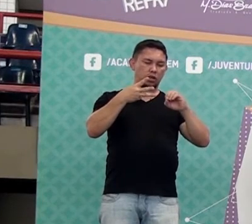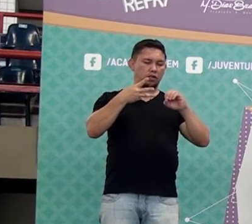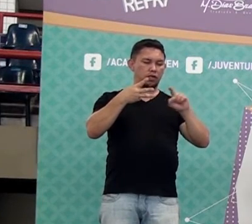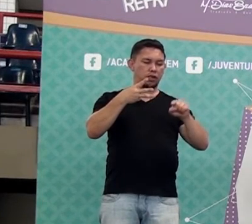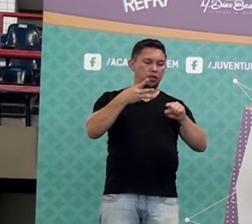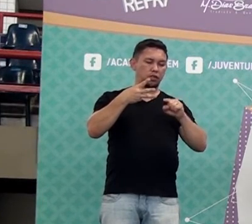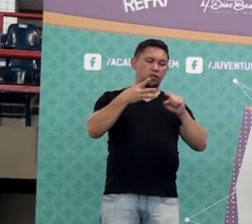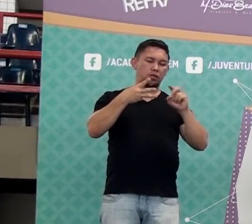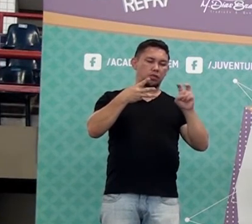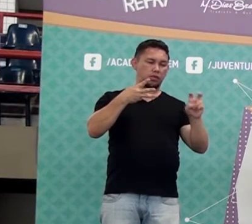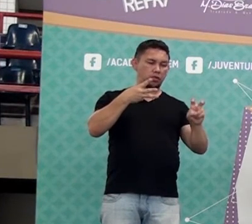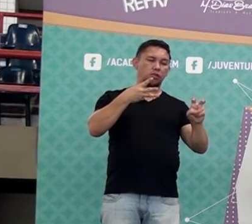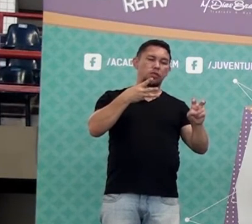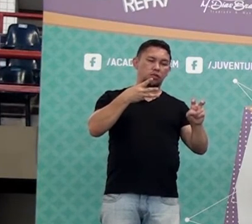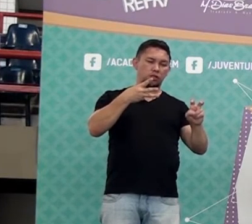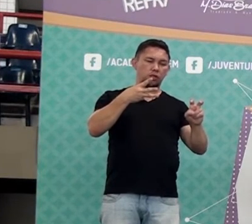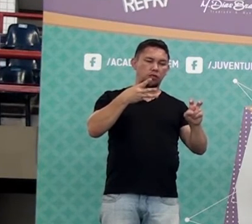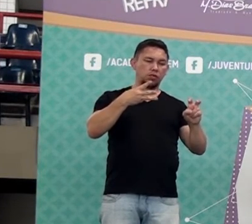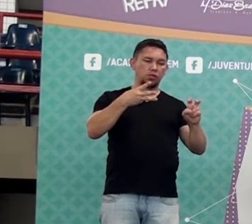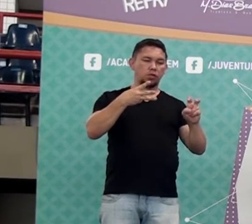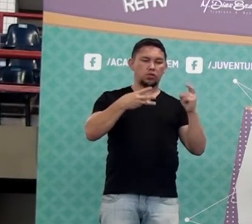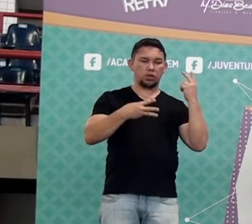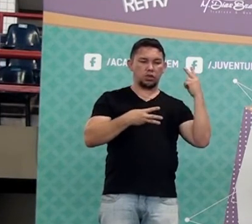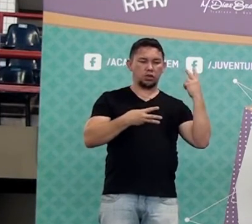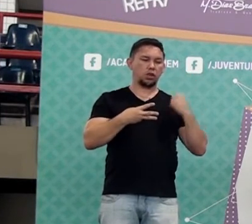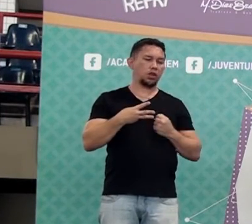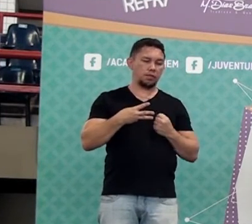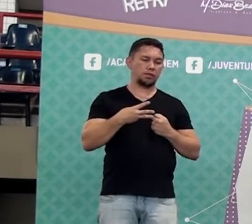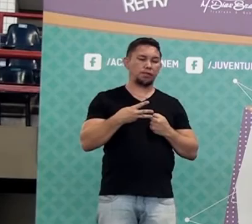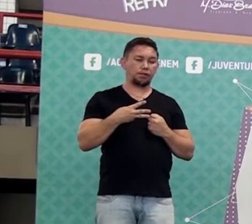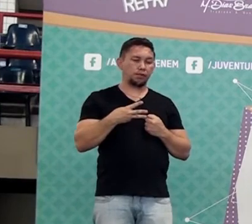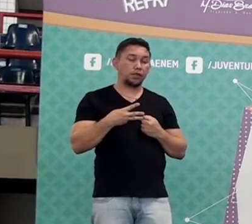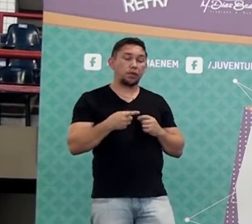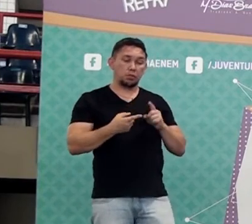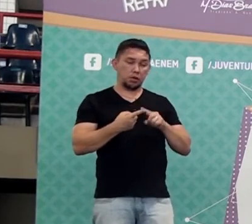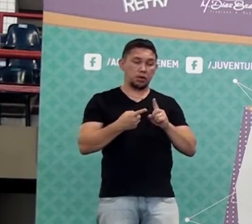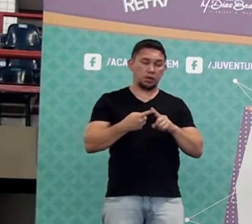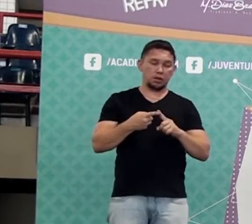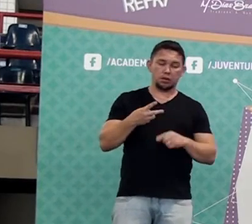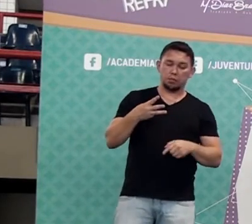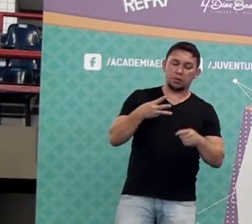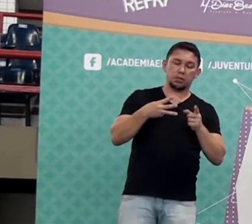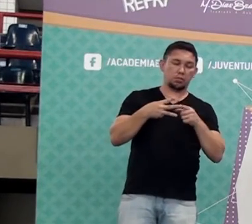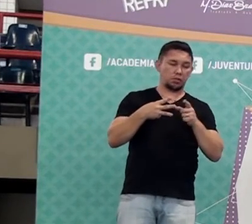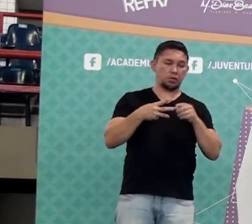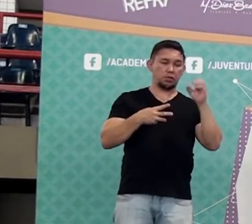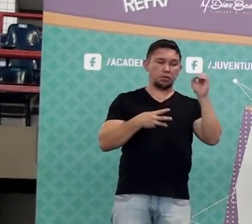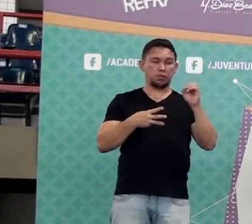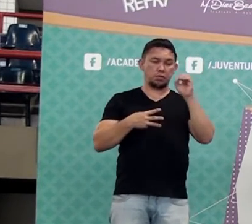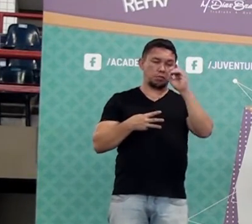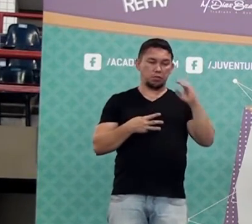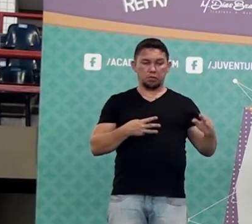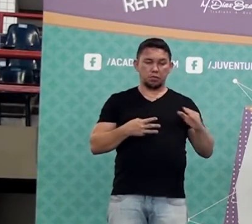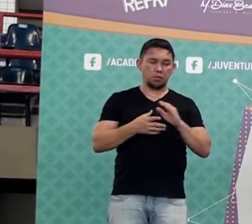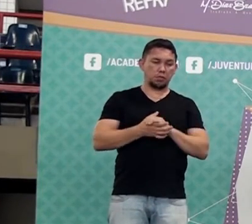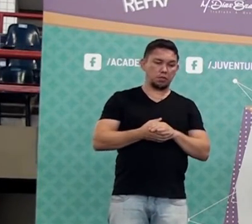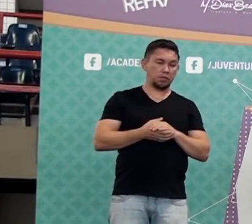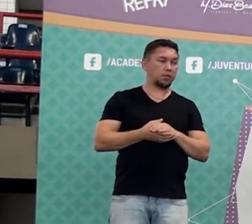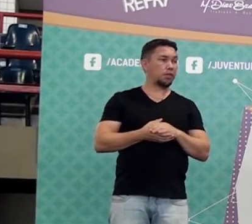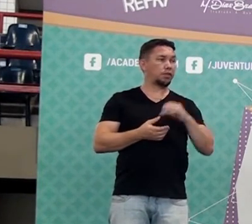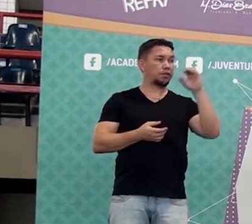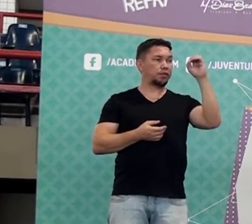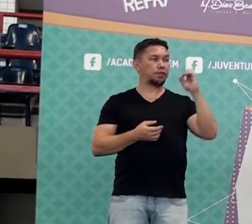assim, eu gastei 0,5 do meu dinheiro. Mas também eu posso dizer em porcentagem. Quando eu quiser falar em